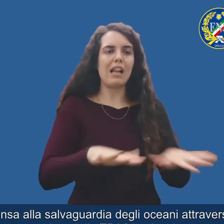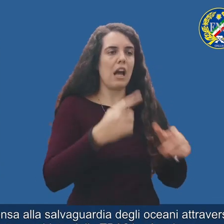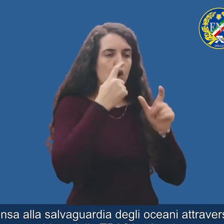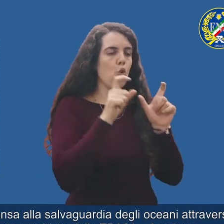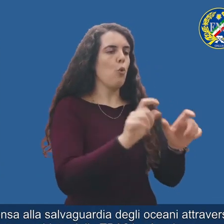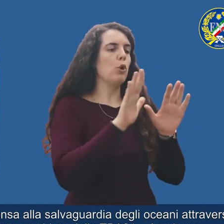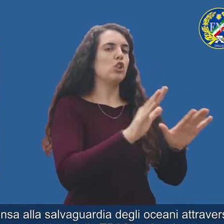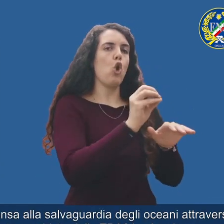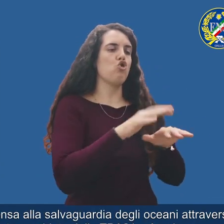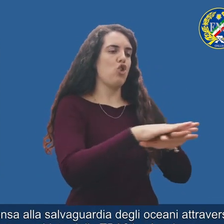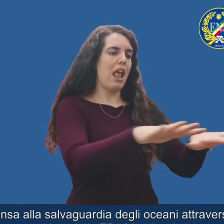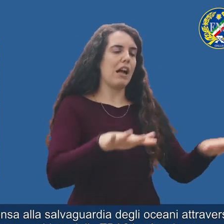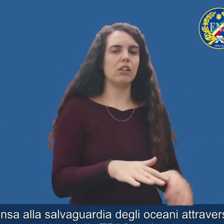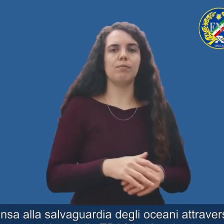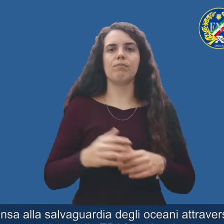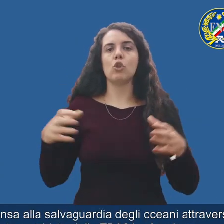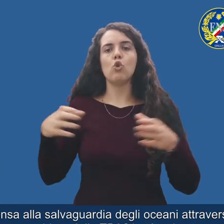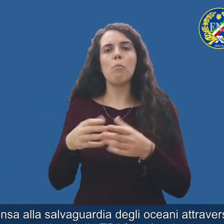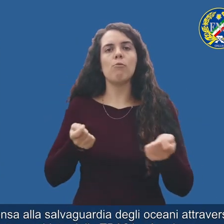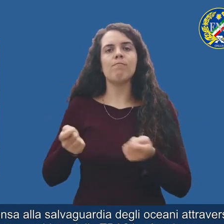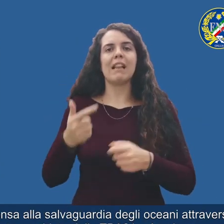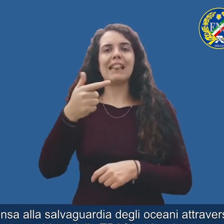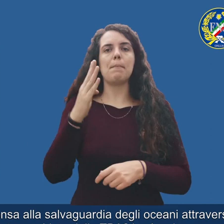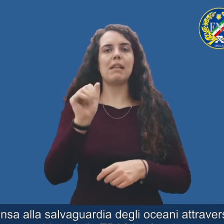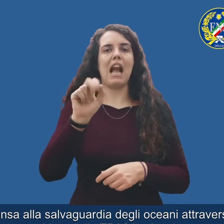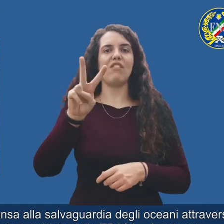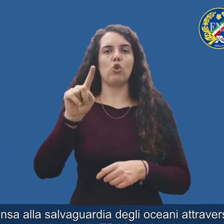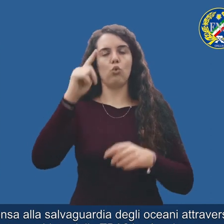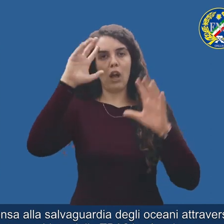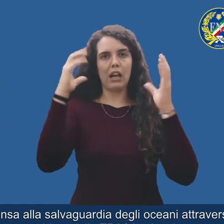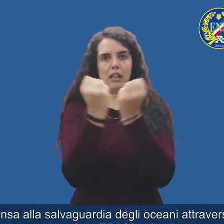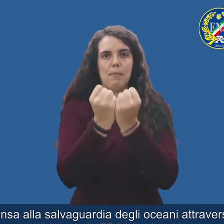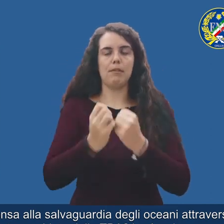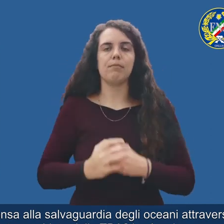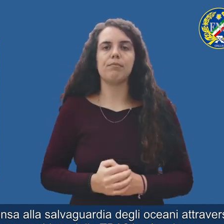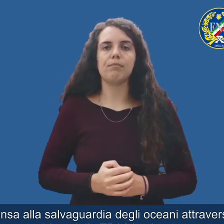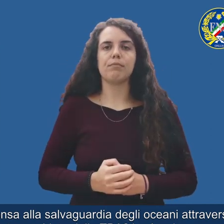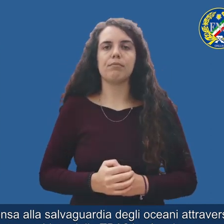alla salvaguardia degli oceani attraverso l'arte contemporanea, creato e guidato dalla TBA 21 Academy.